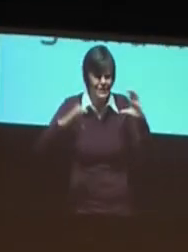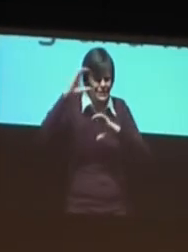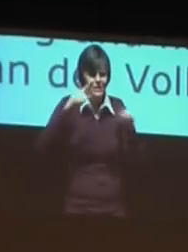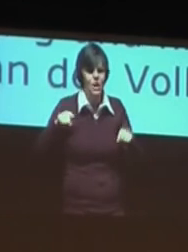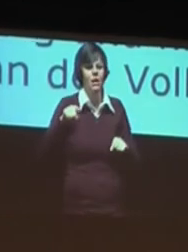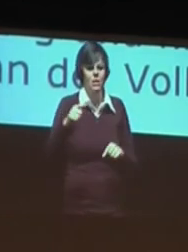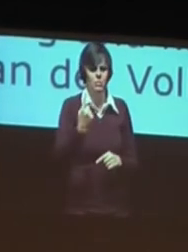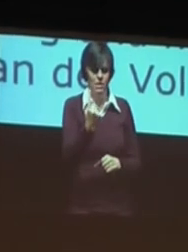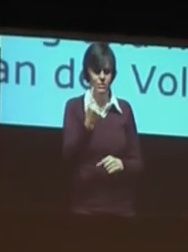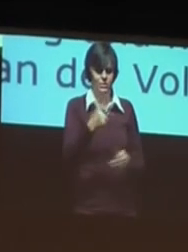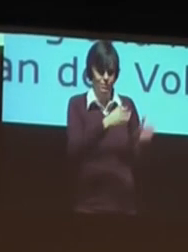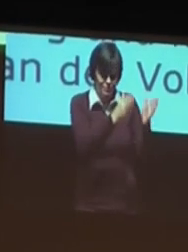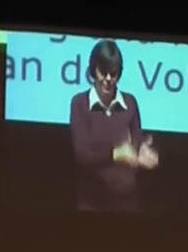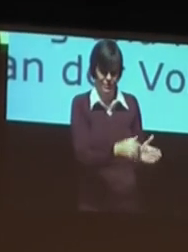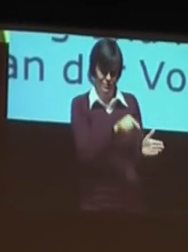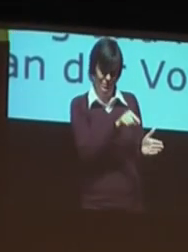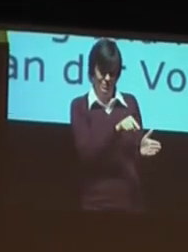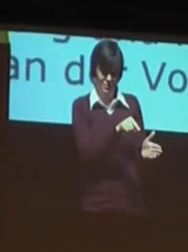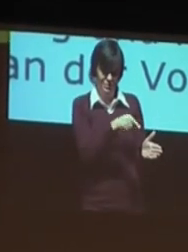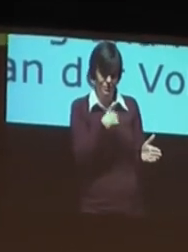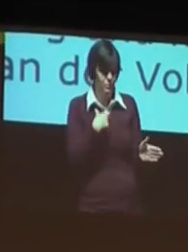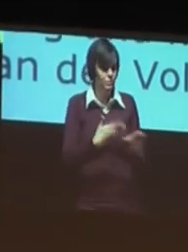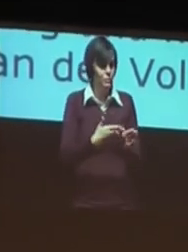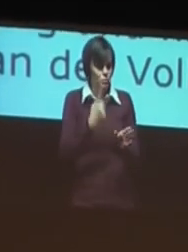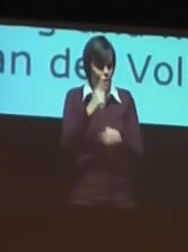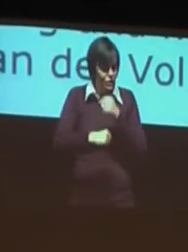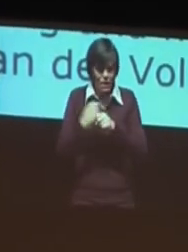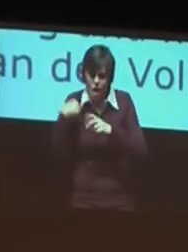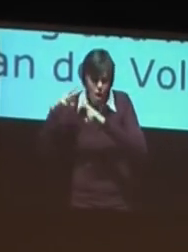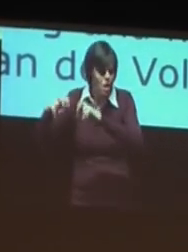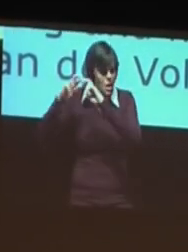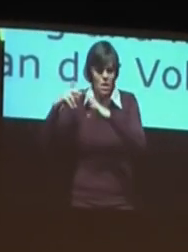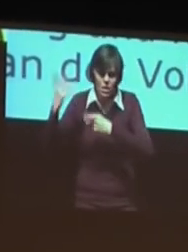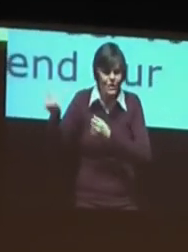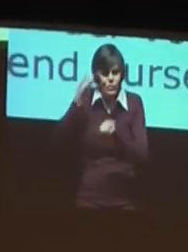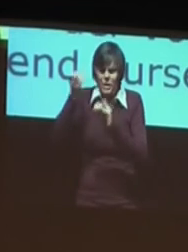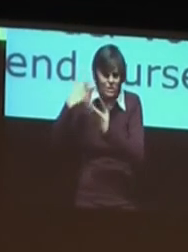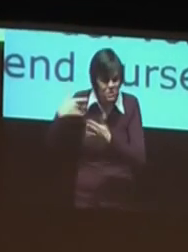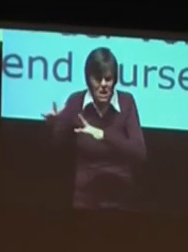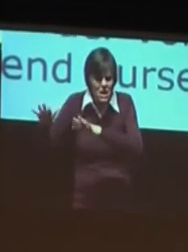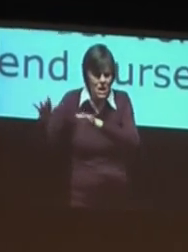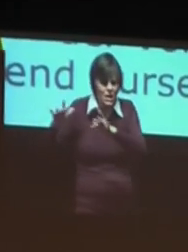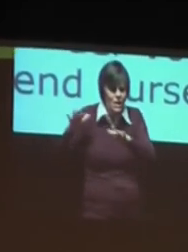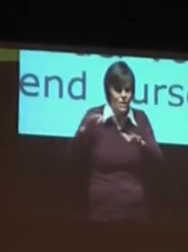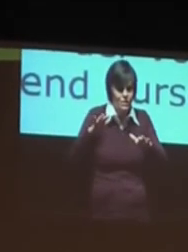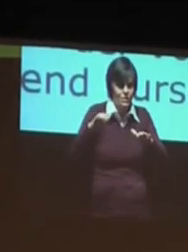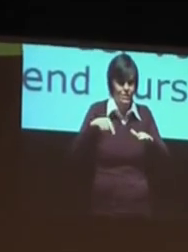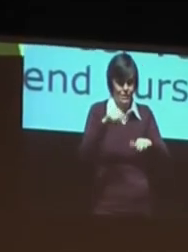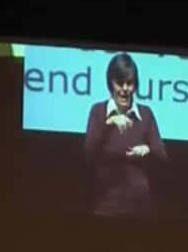weil es dort gar keine DGS-Dozenten gab. Trotzdem wurde das als DGS angeboten. Ich wünsche mir einfach, dass es vielleicht die Möglichkeit gibt,